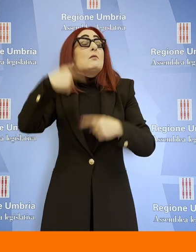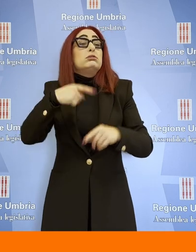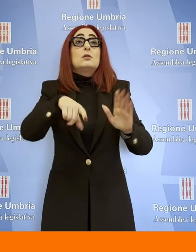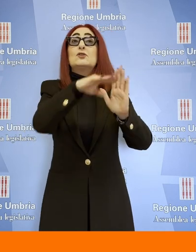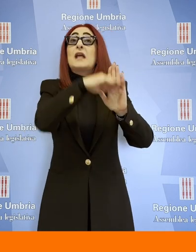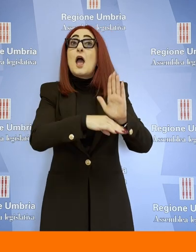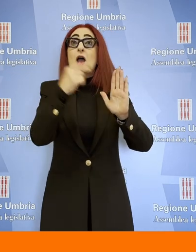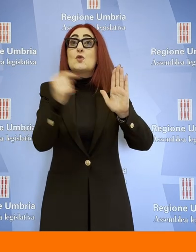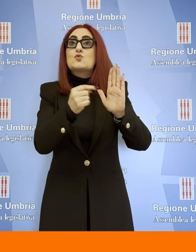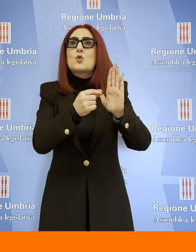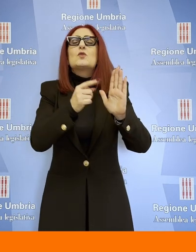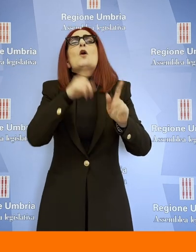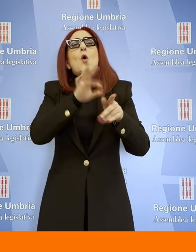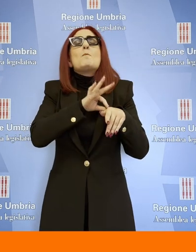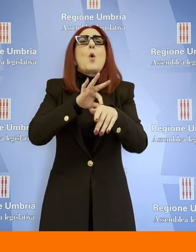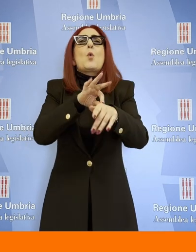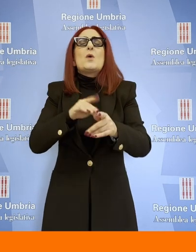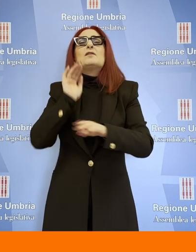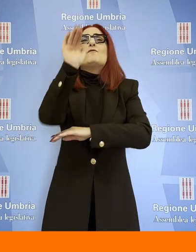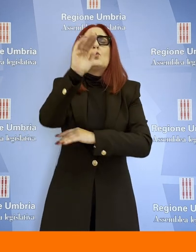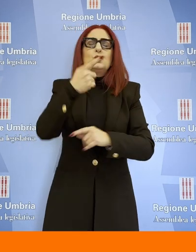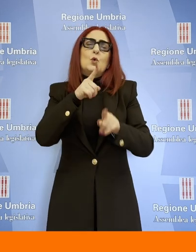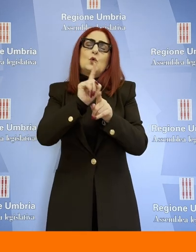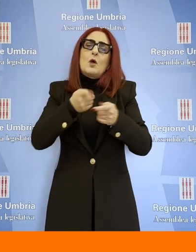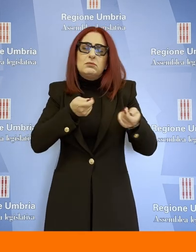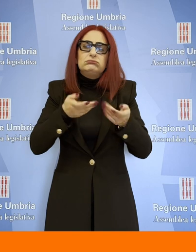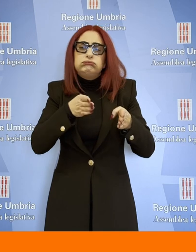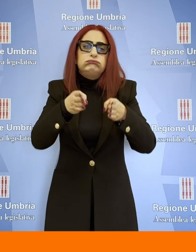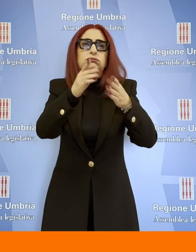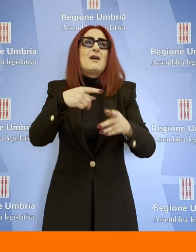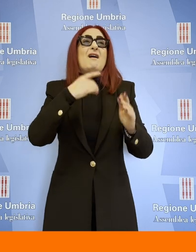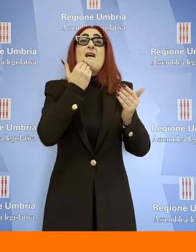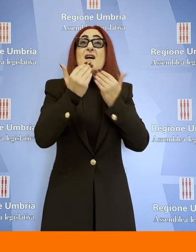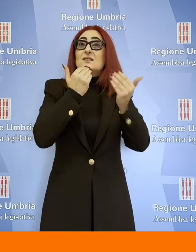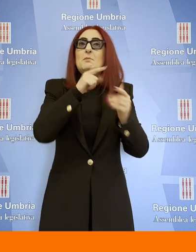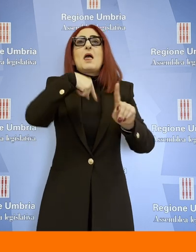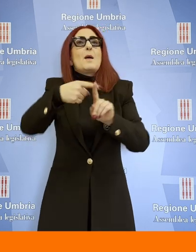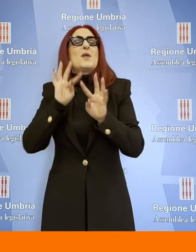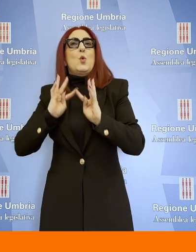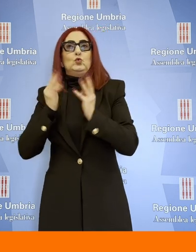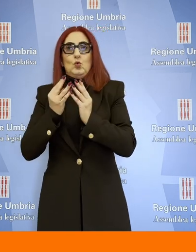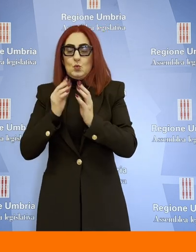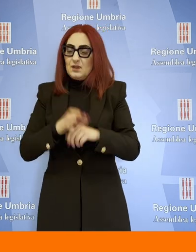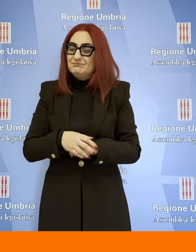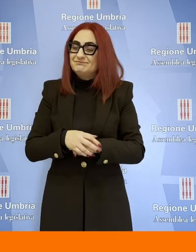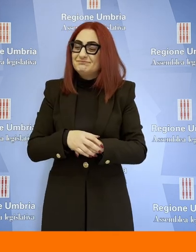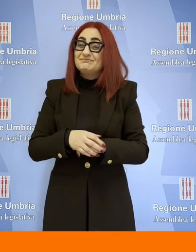che guiderà l'agire futuro dell'Assemblea e della Giunta. Innanzitutto lo Statuto come rivisto è approvato all